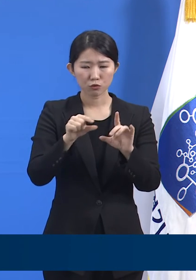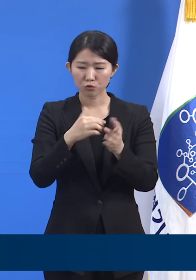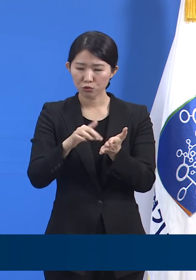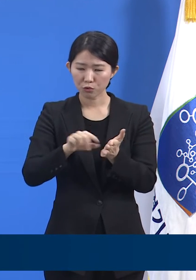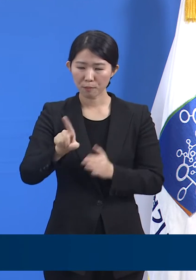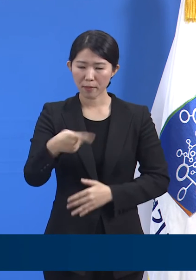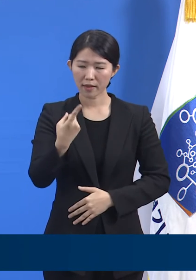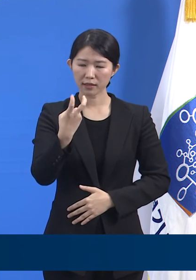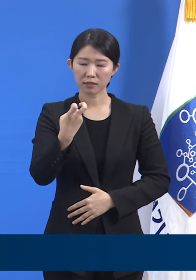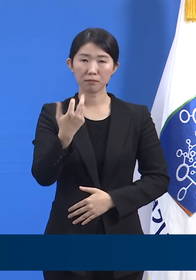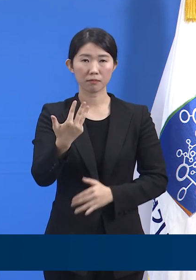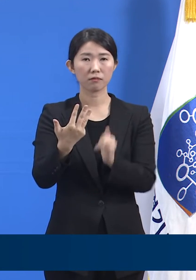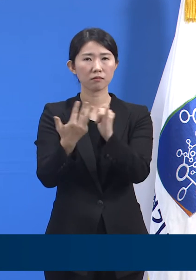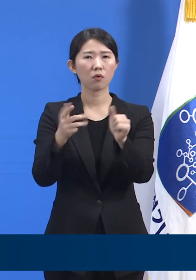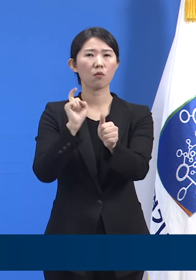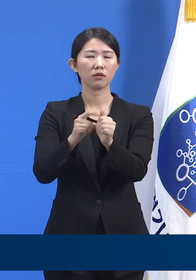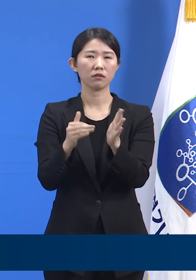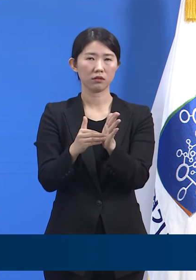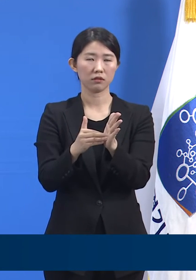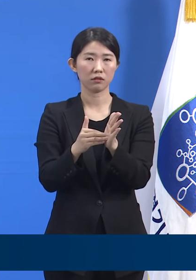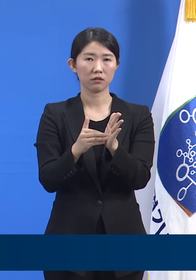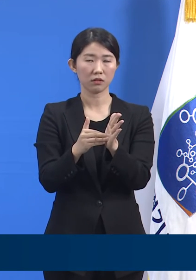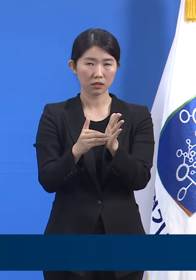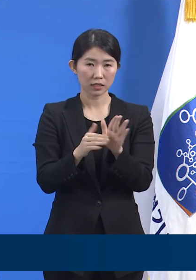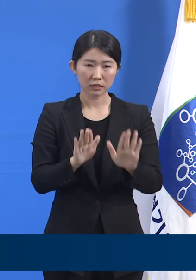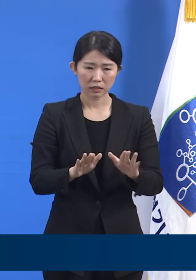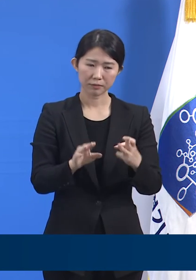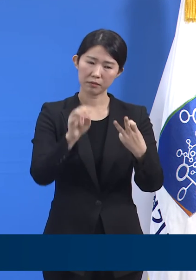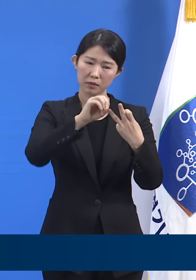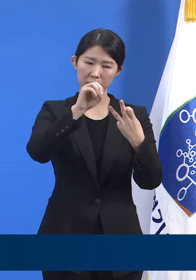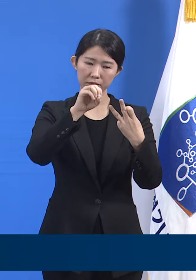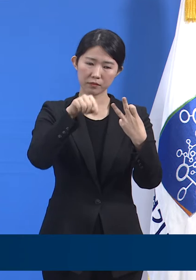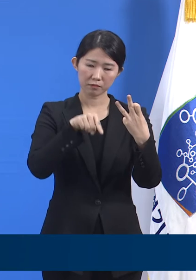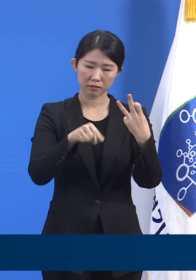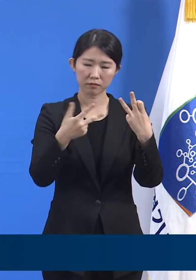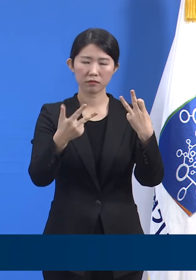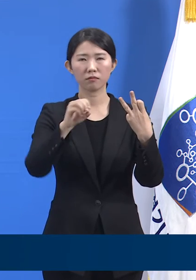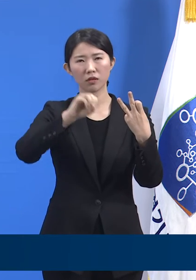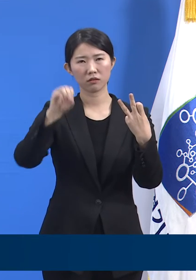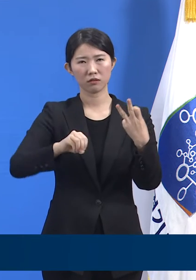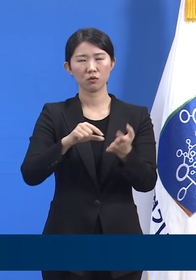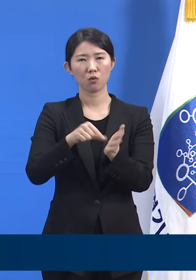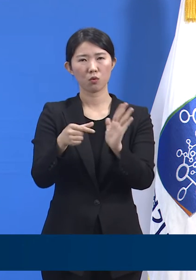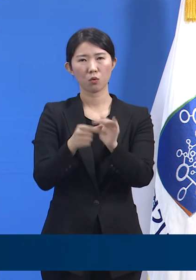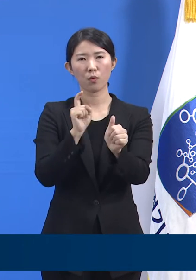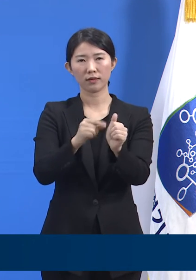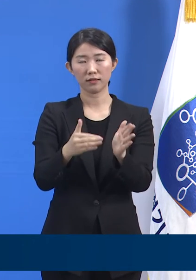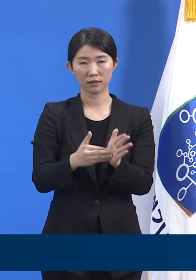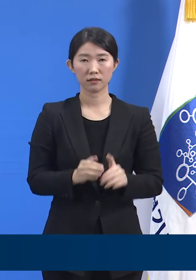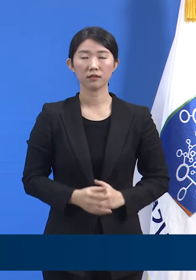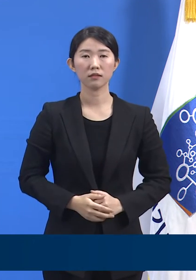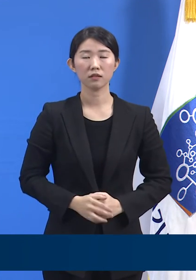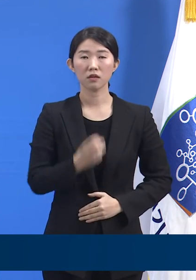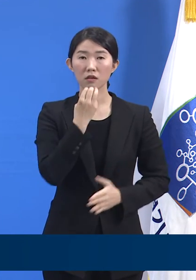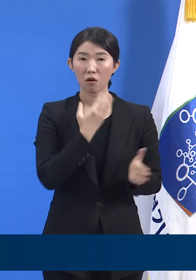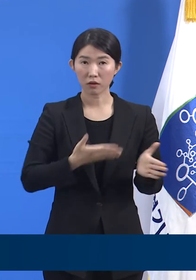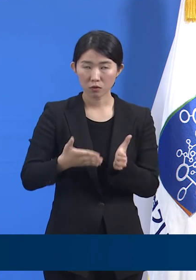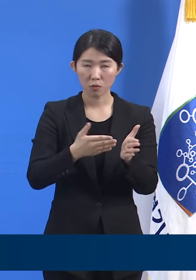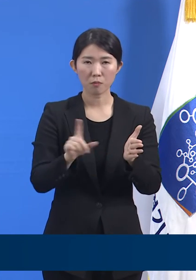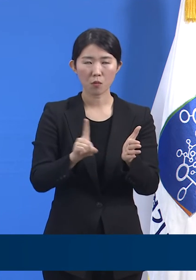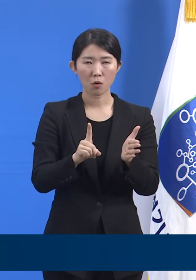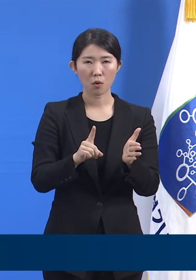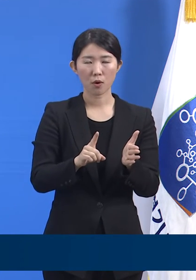검사자 대비 양성률은 13.7%입니다. 경기도는 방대본,